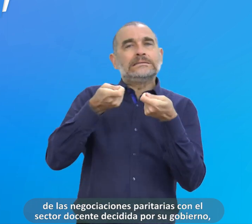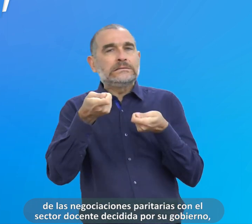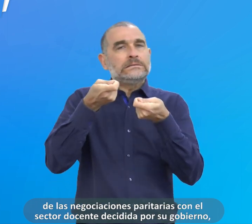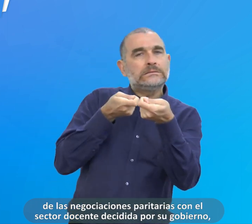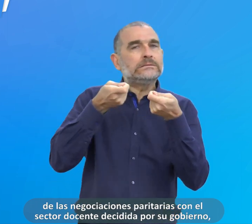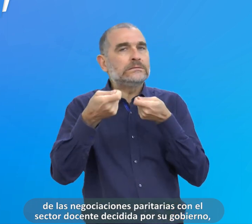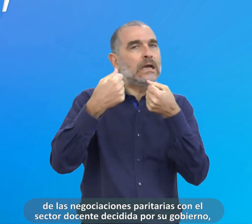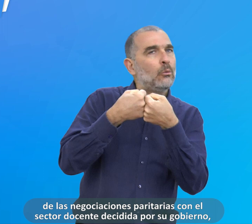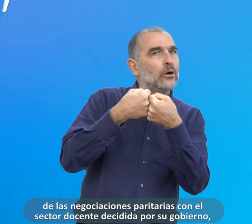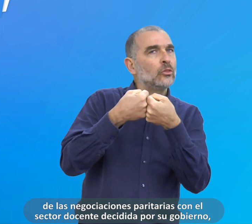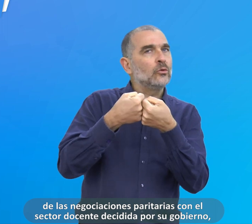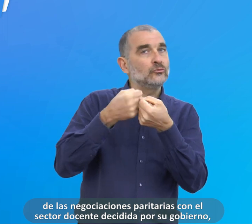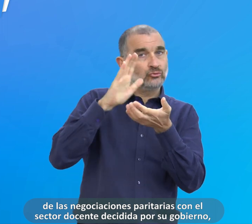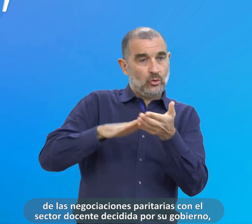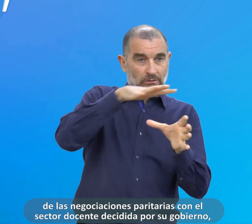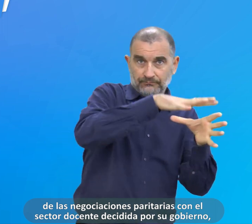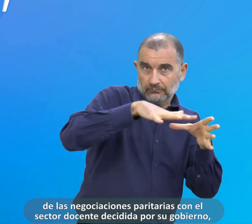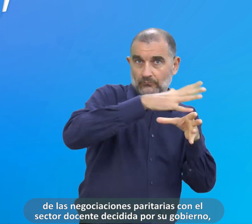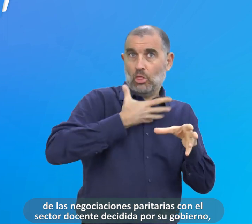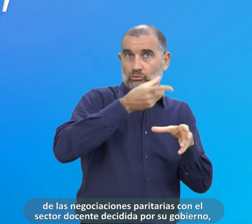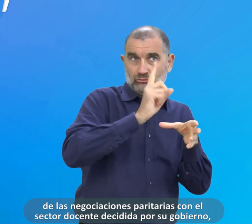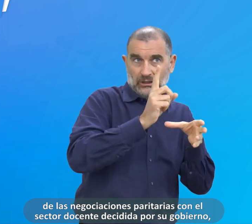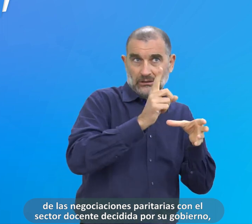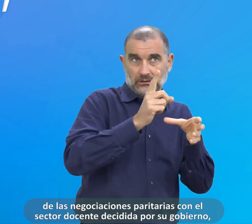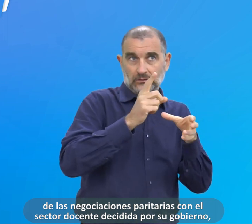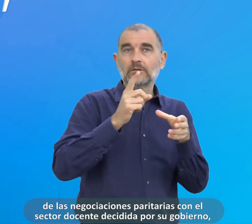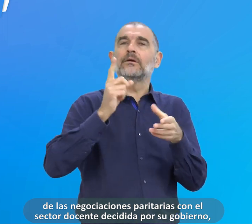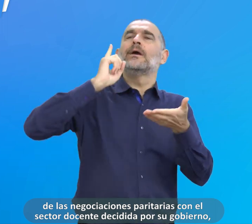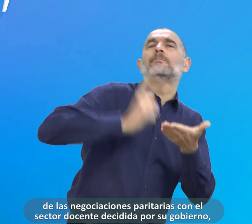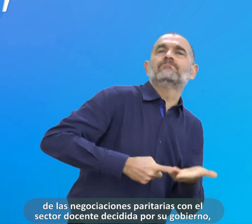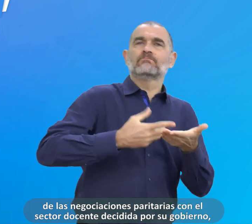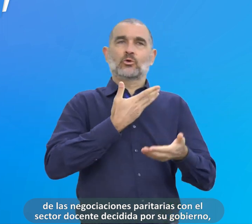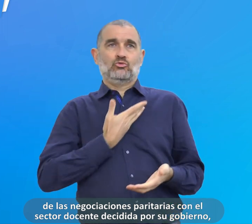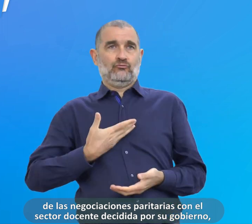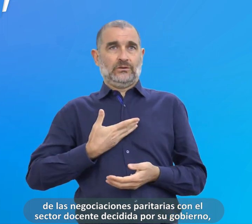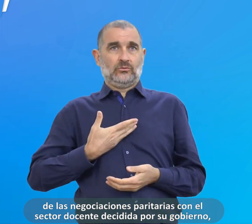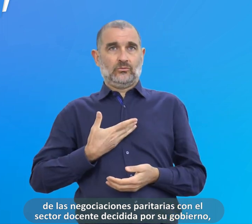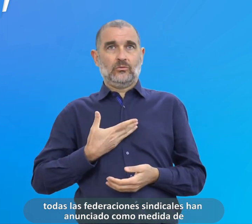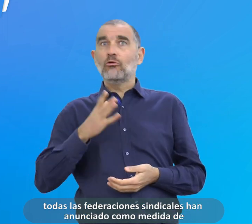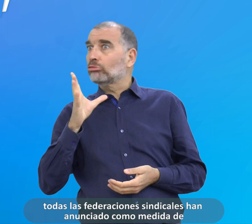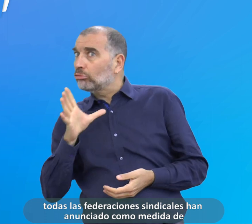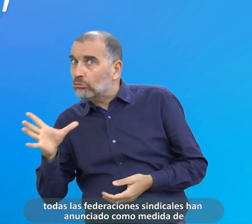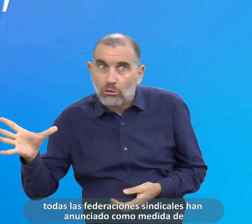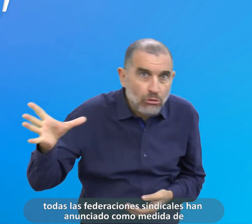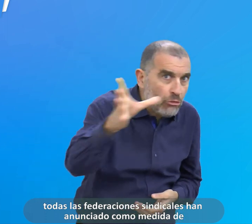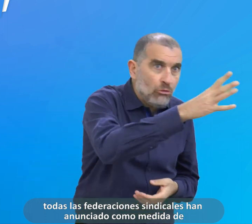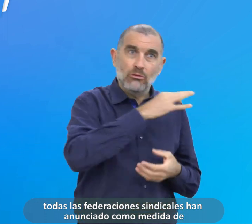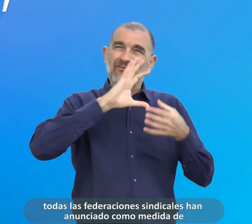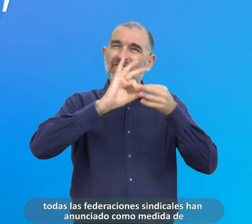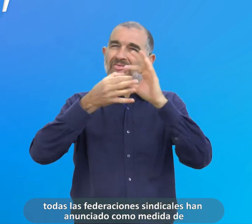paritarias con el sector docente decidida por su gobierno,